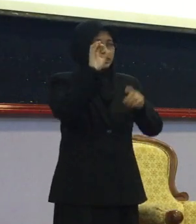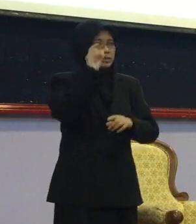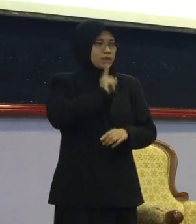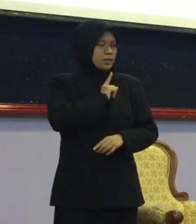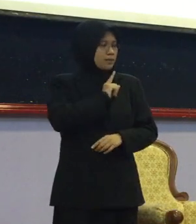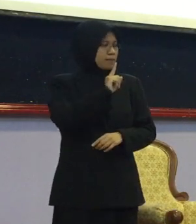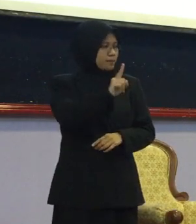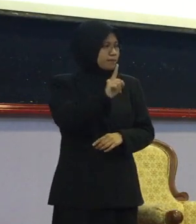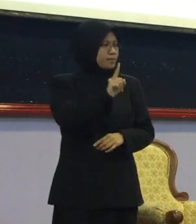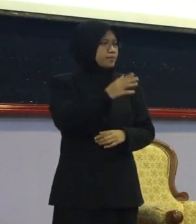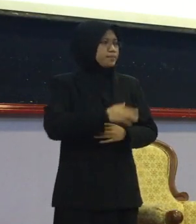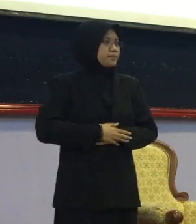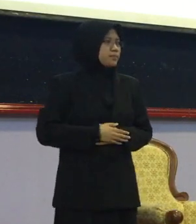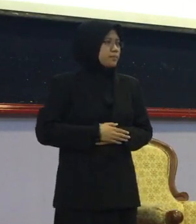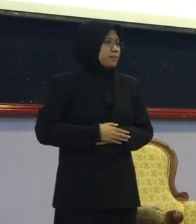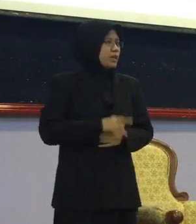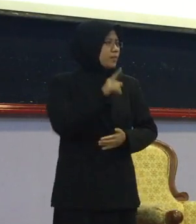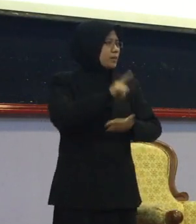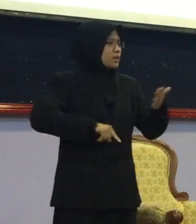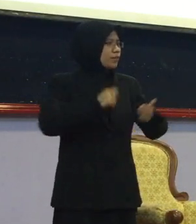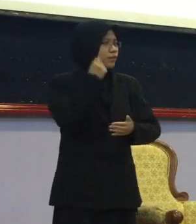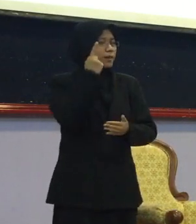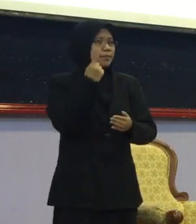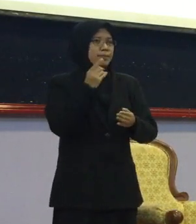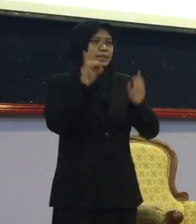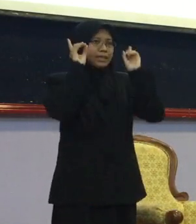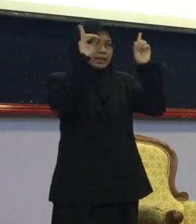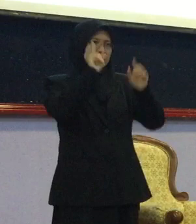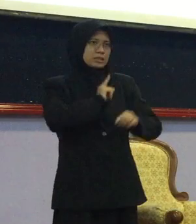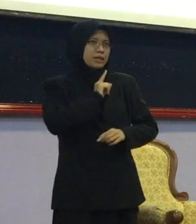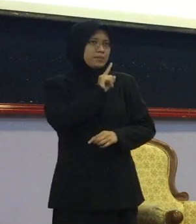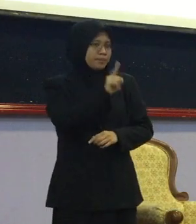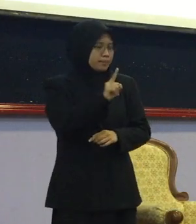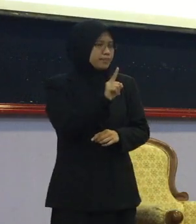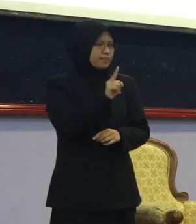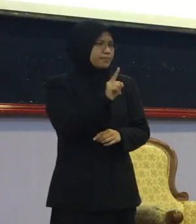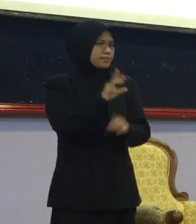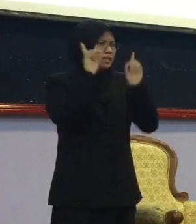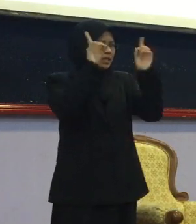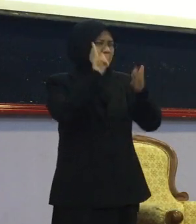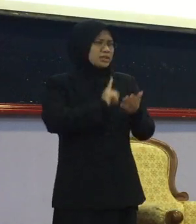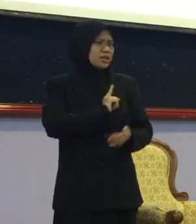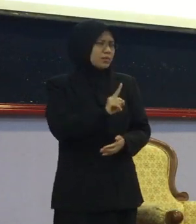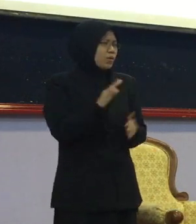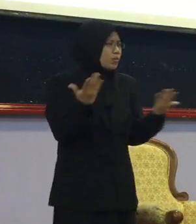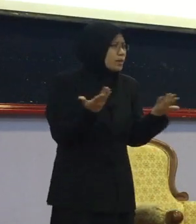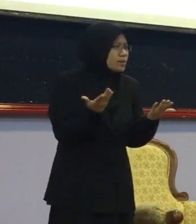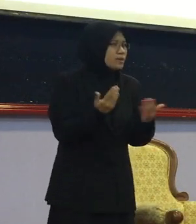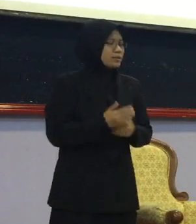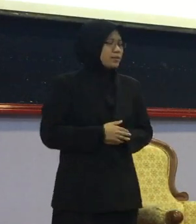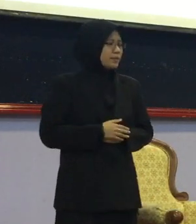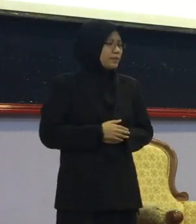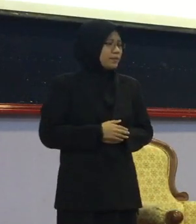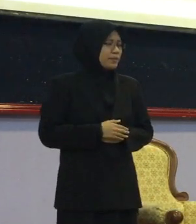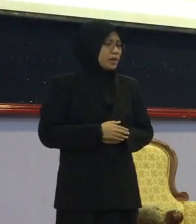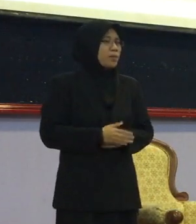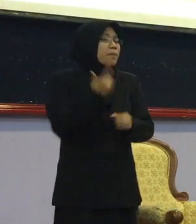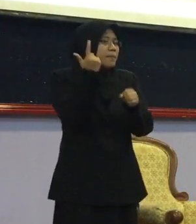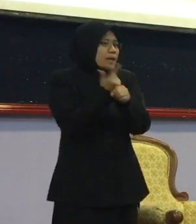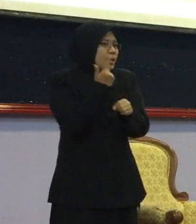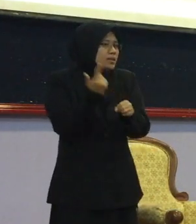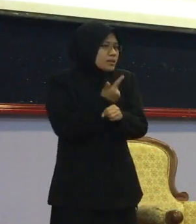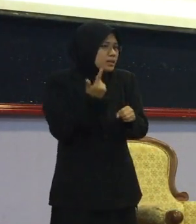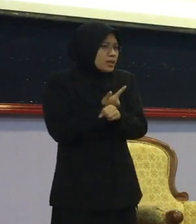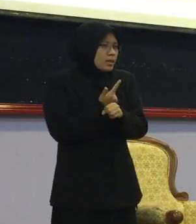Islam Apa yang kita faham Tentang pendidikan Islam Pendidikan Islam ini Proses mendidik Melatih